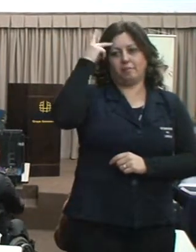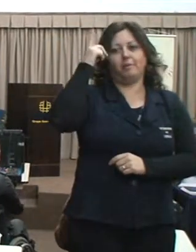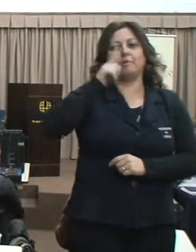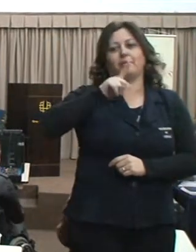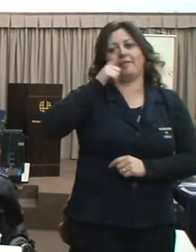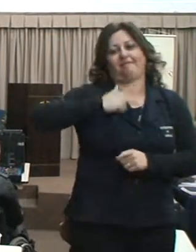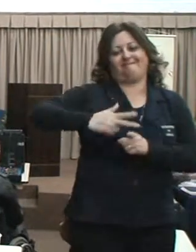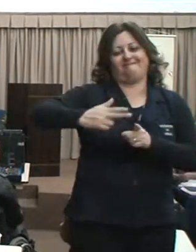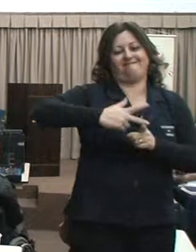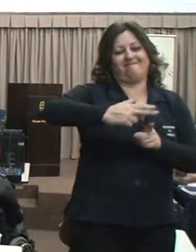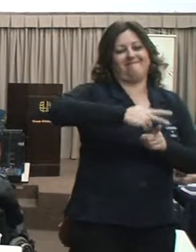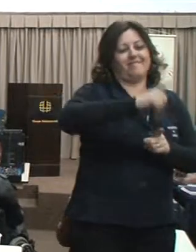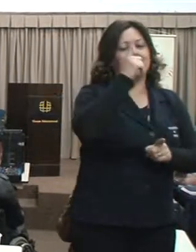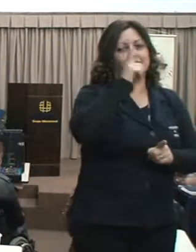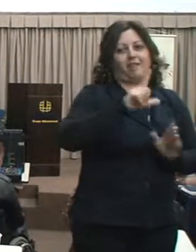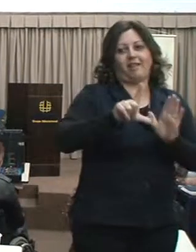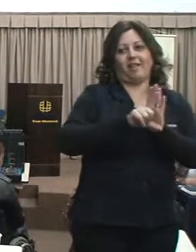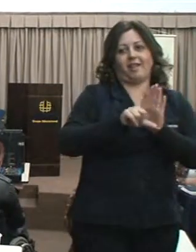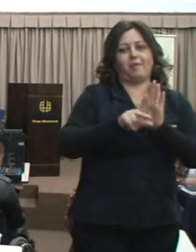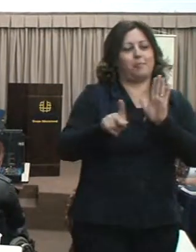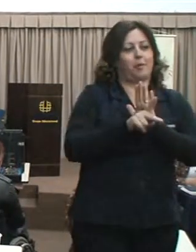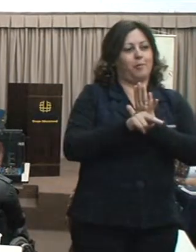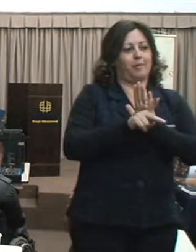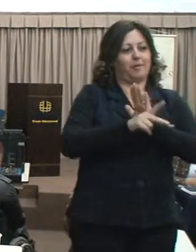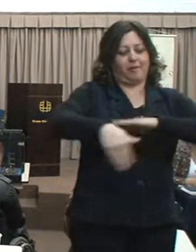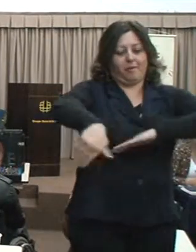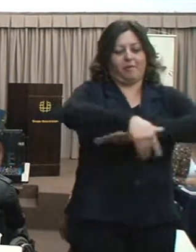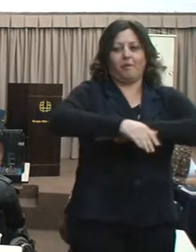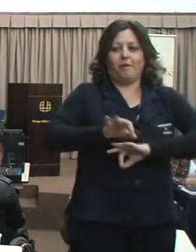Como é bom a gente saber que isso acontece, né? Obrigado. Obrigado.